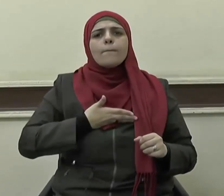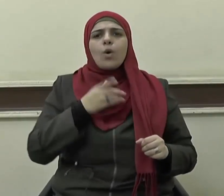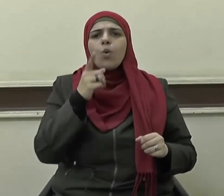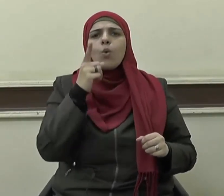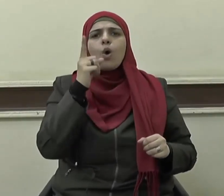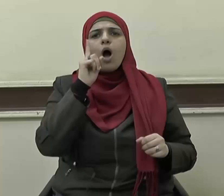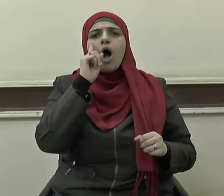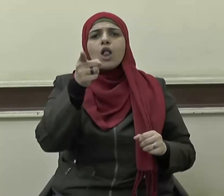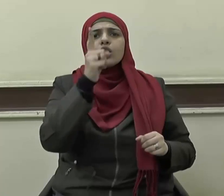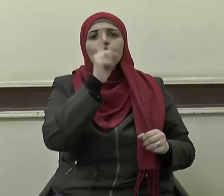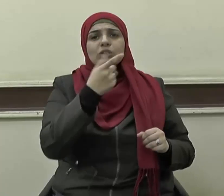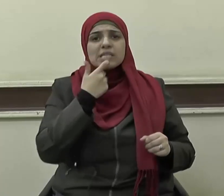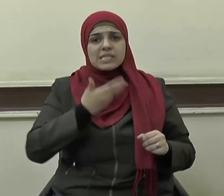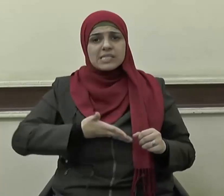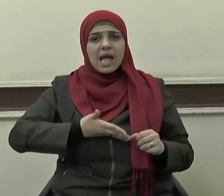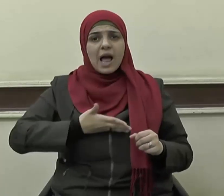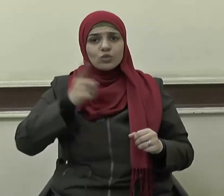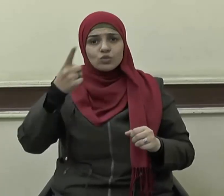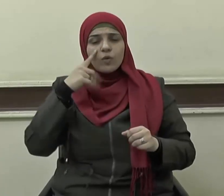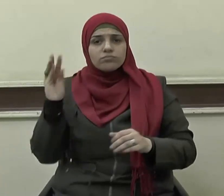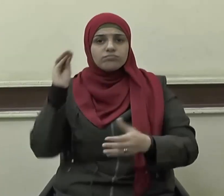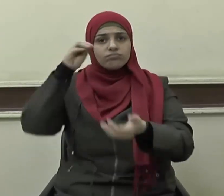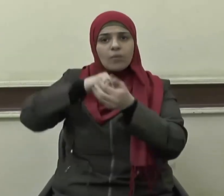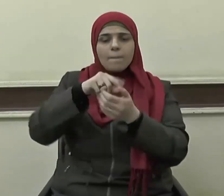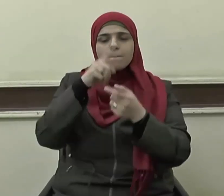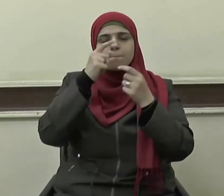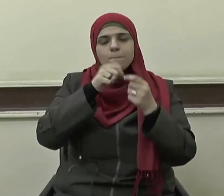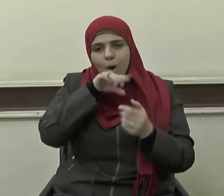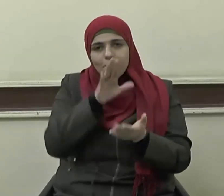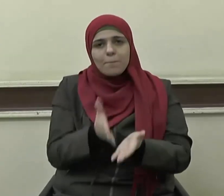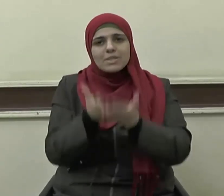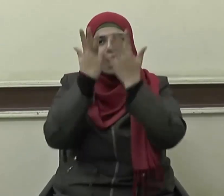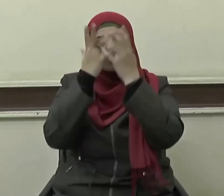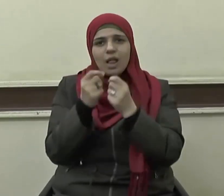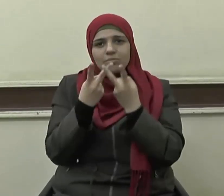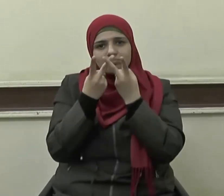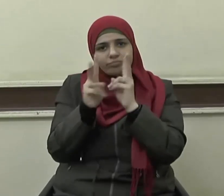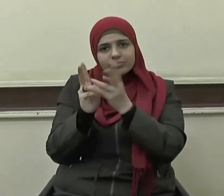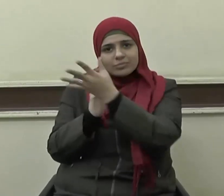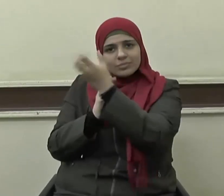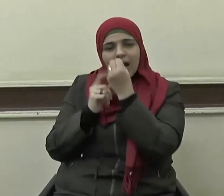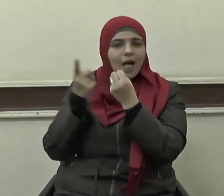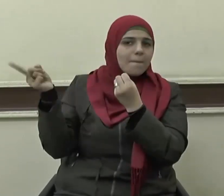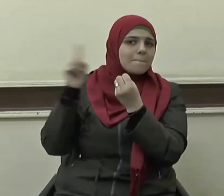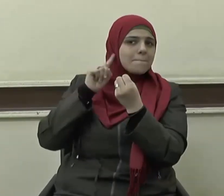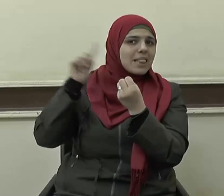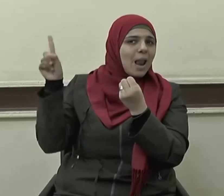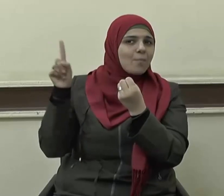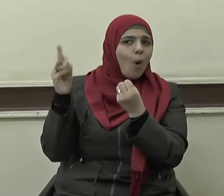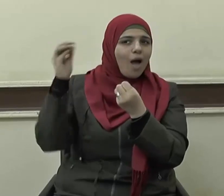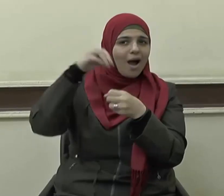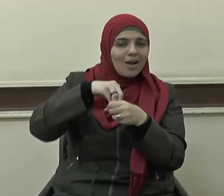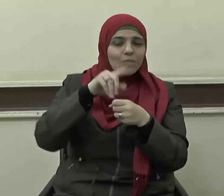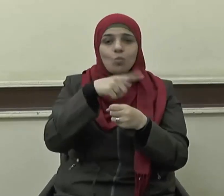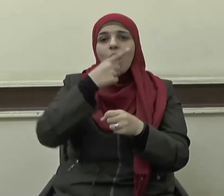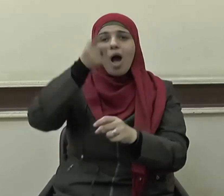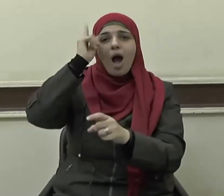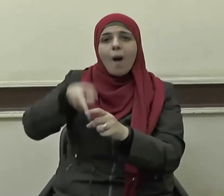عشر عاما عند قدوم النبي صلى الله عليه وسلم للمدينة وقد أمره النبي صلى